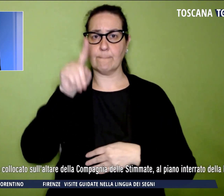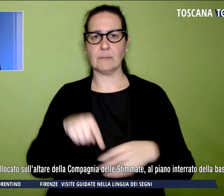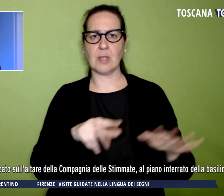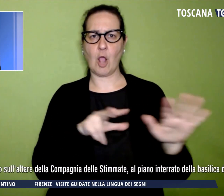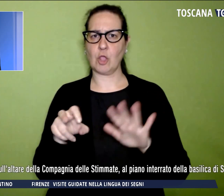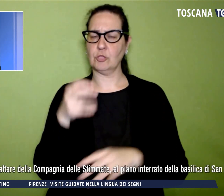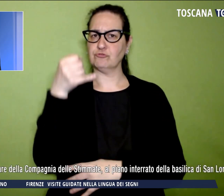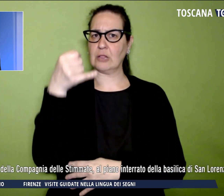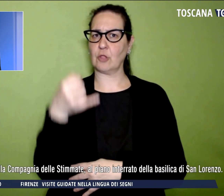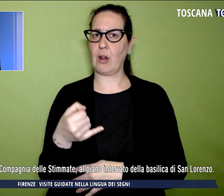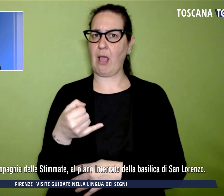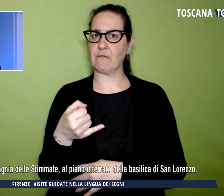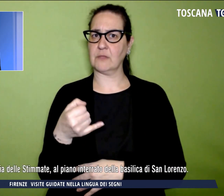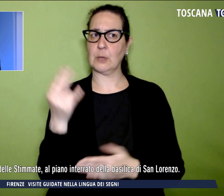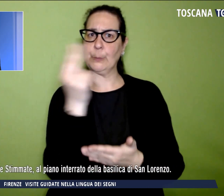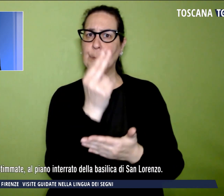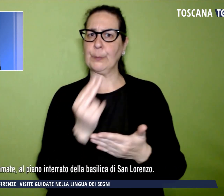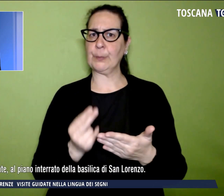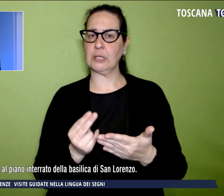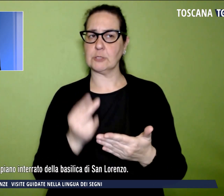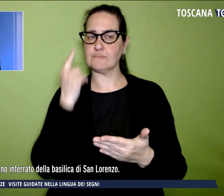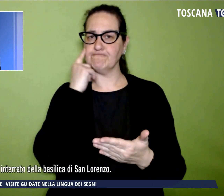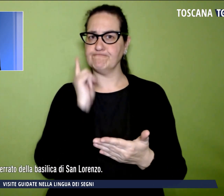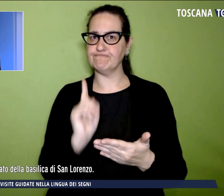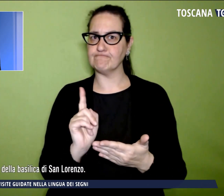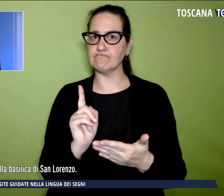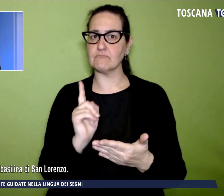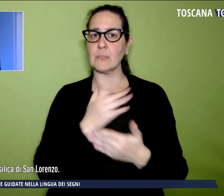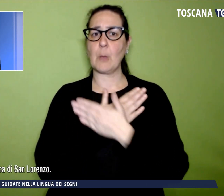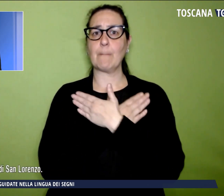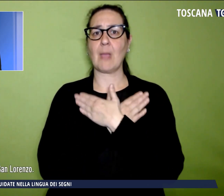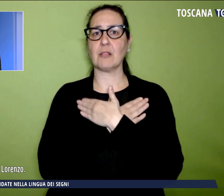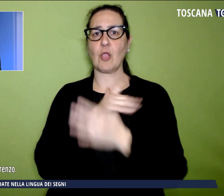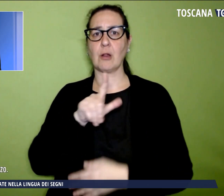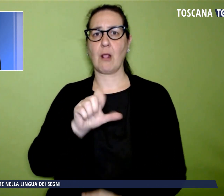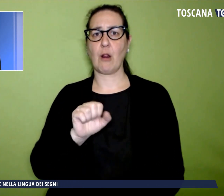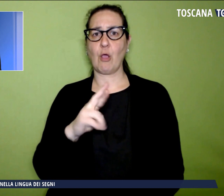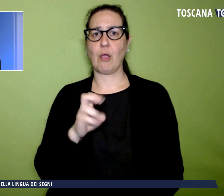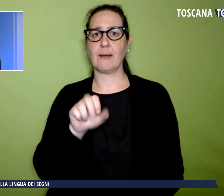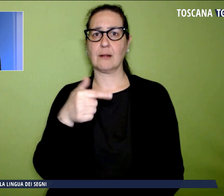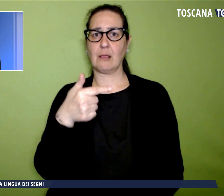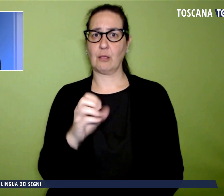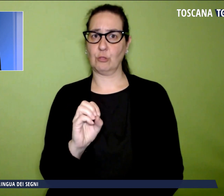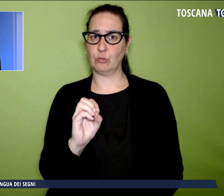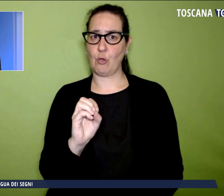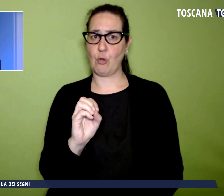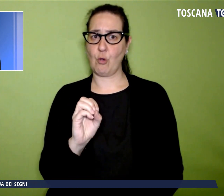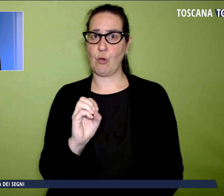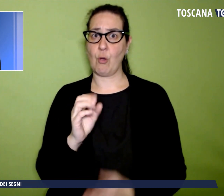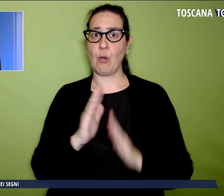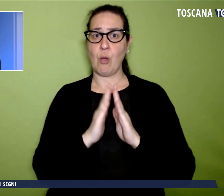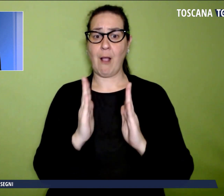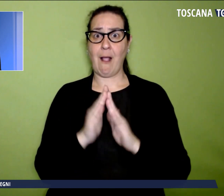autore ignoto ritraente la Madonna di Loreto che era collocato sull'altare della